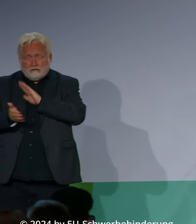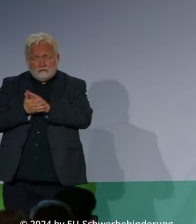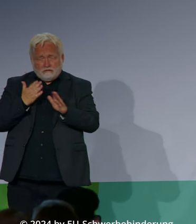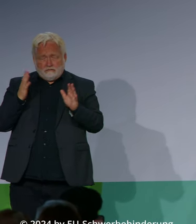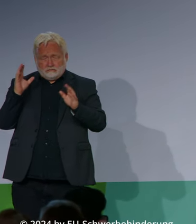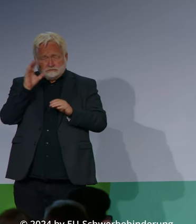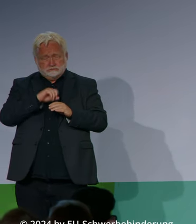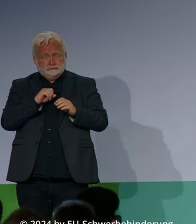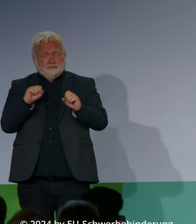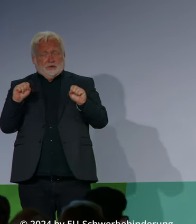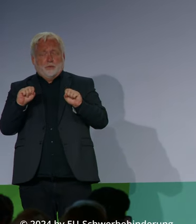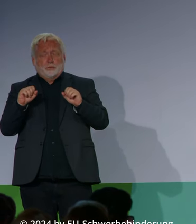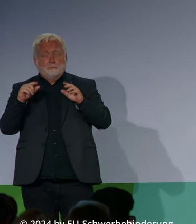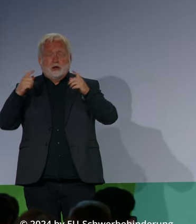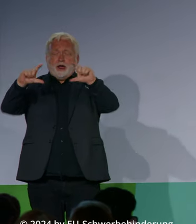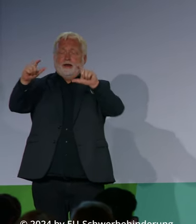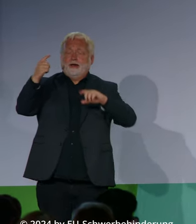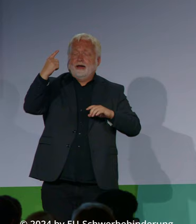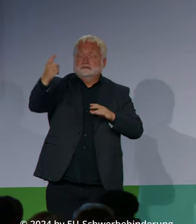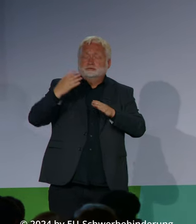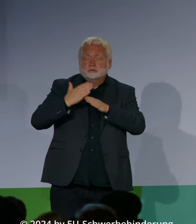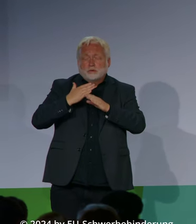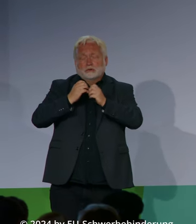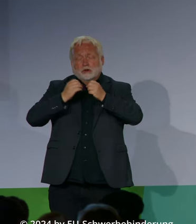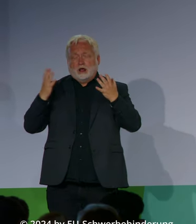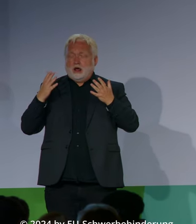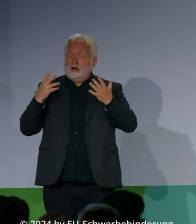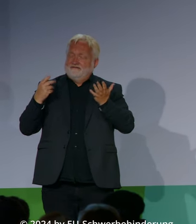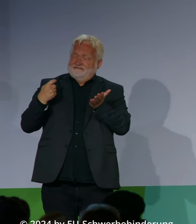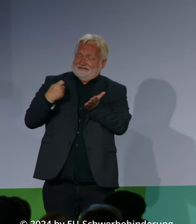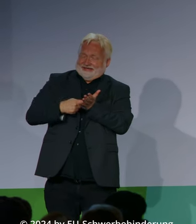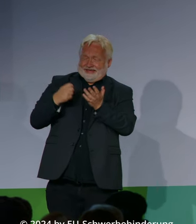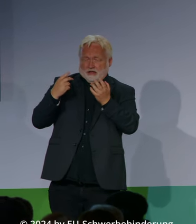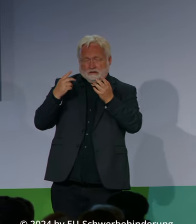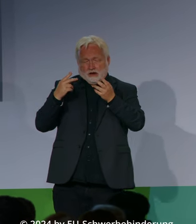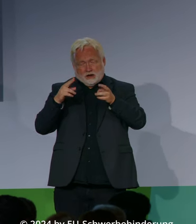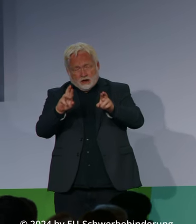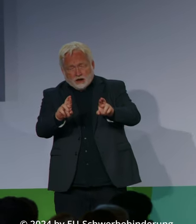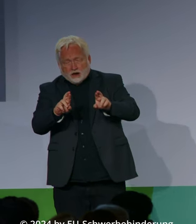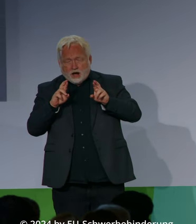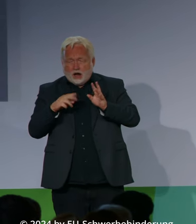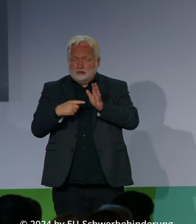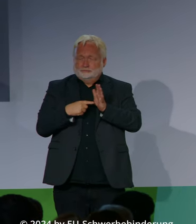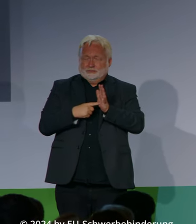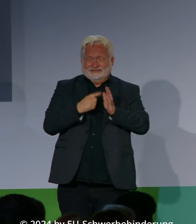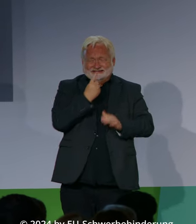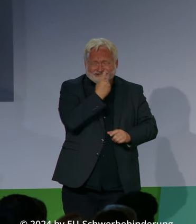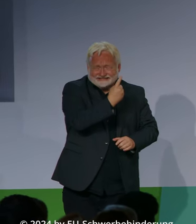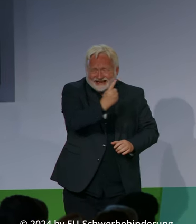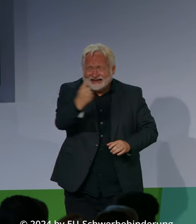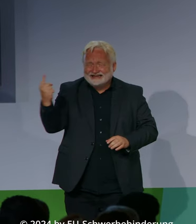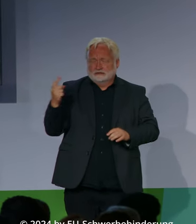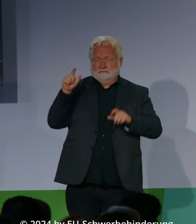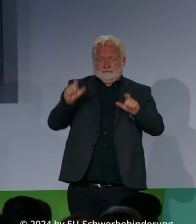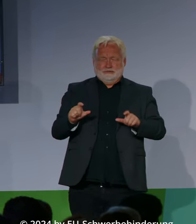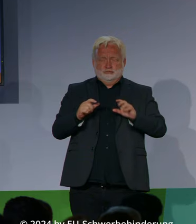unabhängig vom sozialen Status und unabhängig von körperlichen und geistigen Fähigkeiten. Ganz einfach Kraft seines Menschseins.